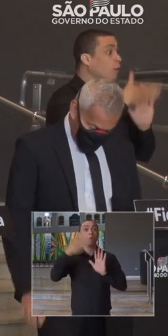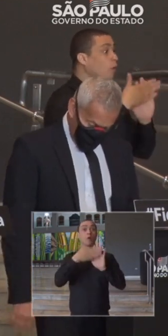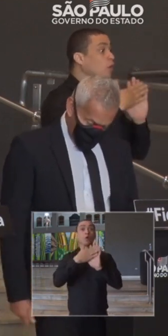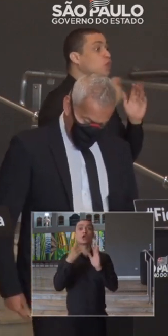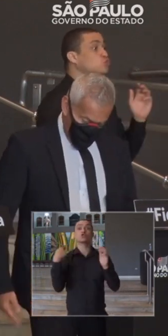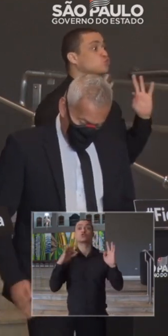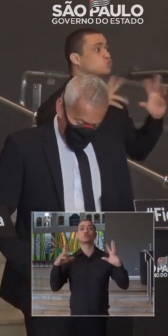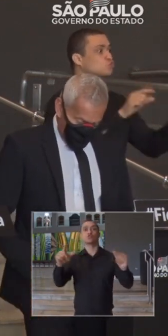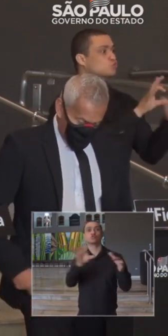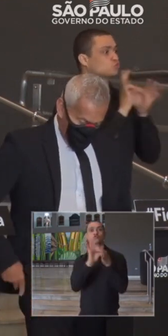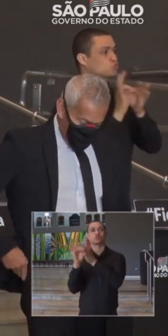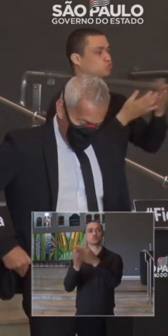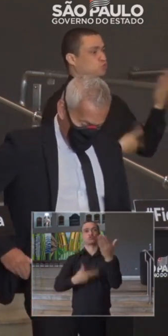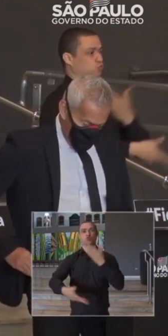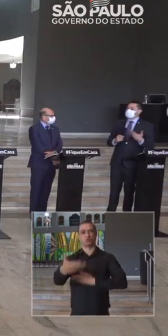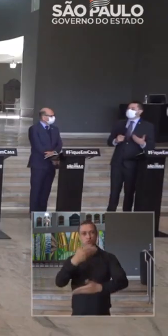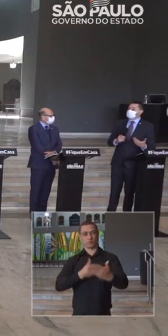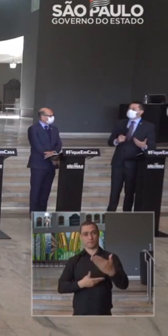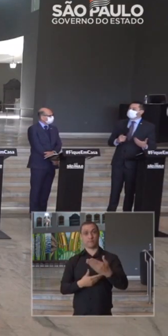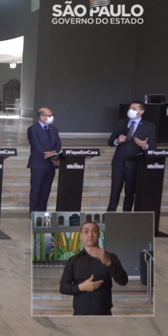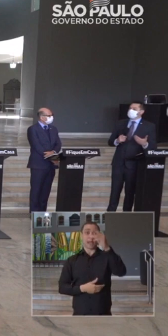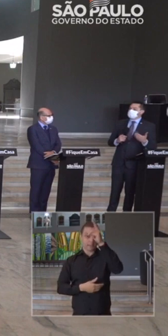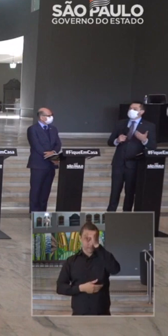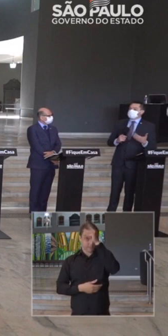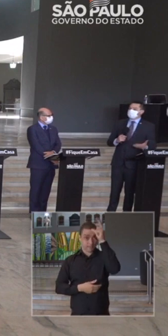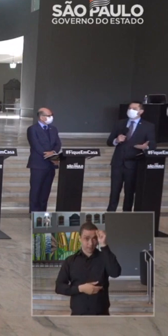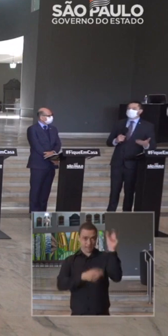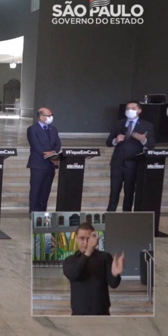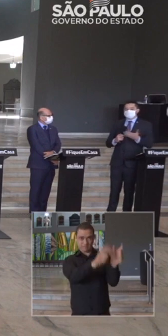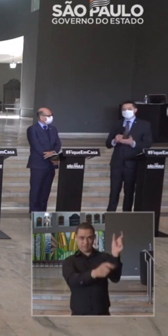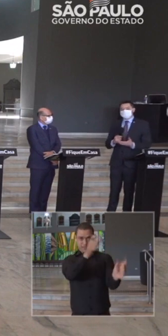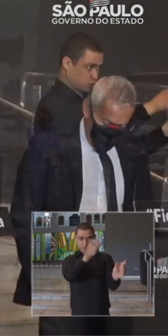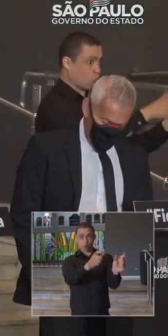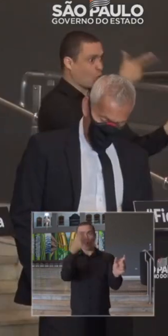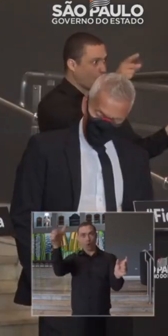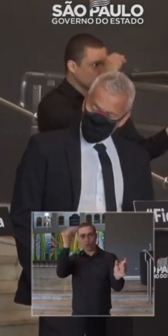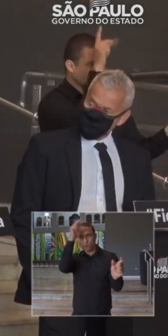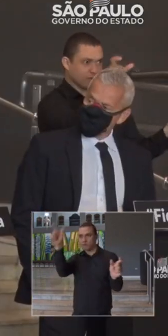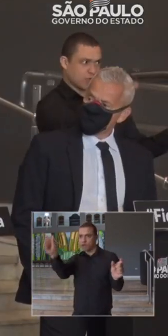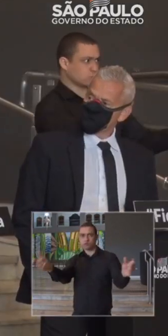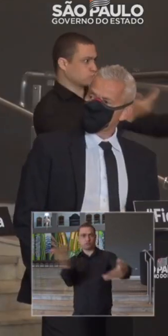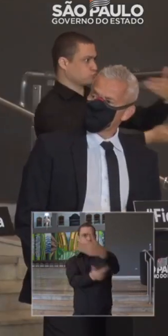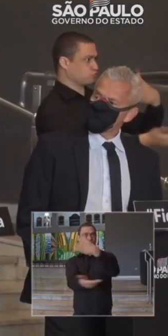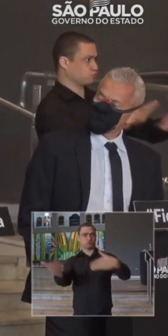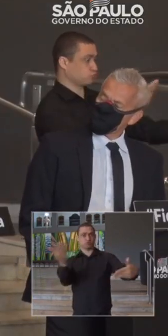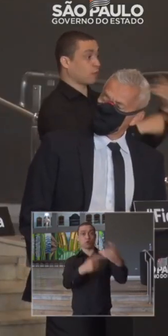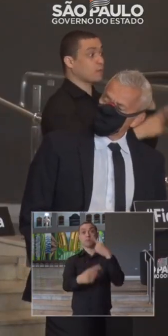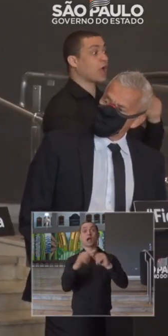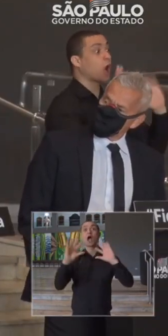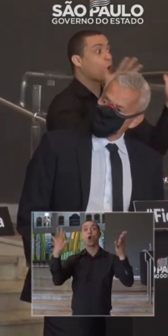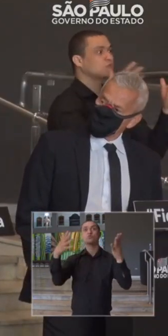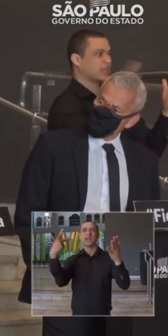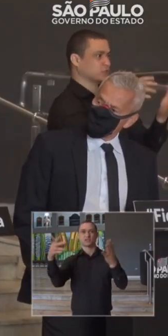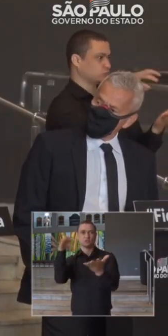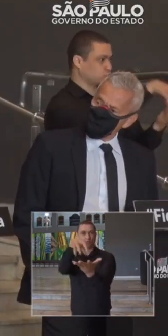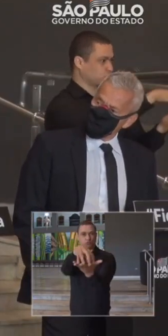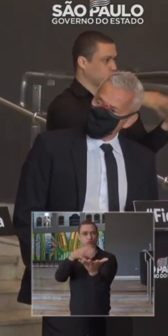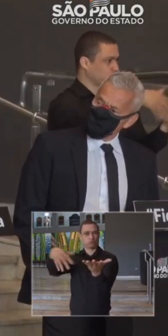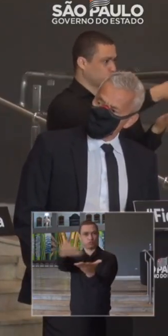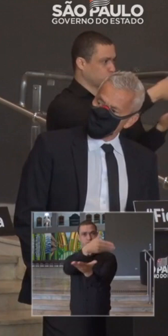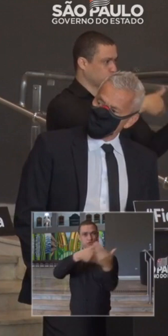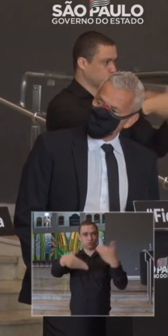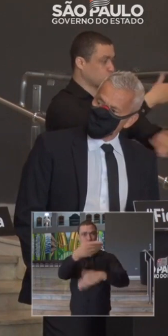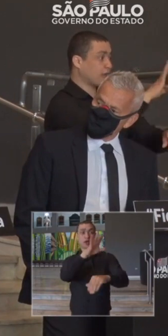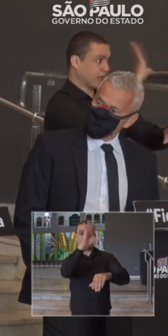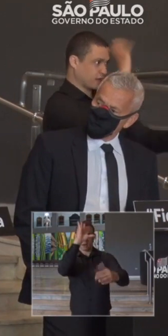cooperação. Cooperação entre prefeitos, entre um prefeito e outro prefeito, tendo em vista o que acontece no seu município, a ação